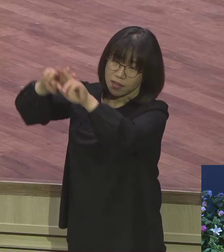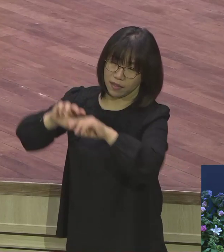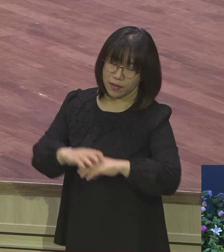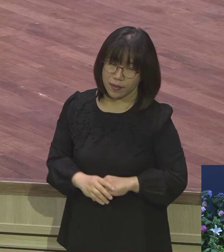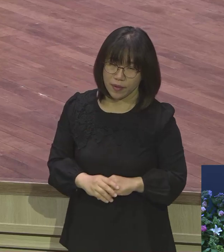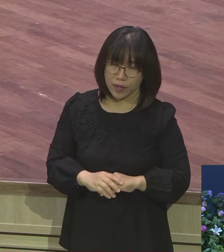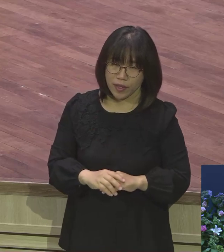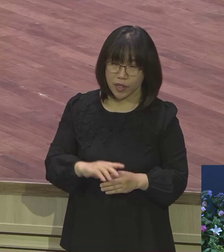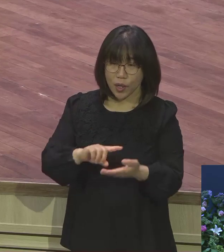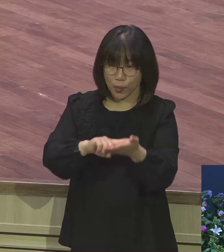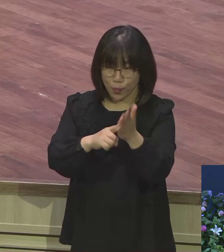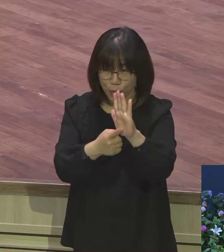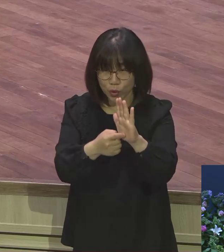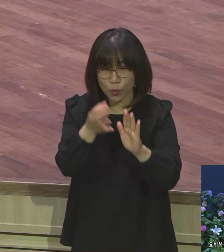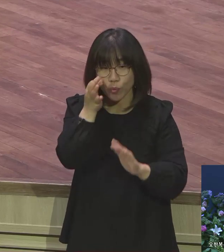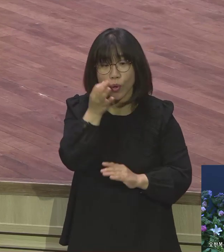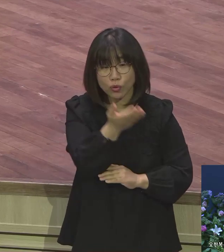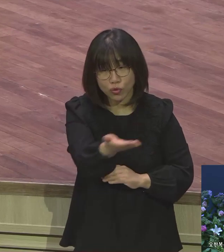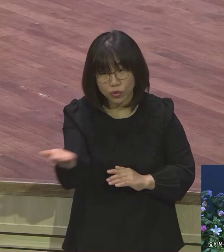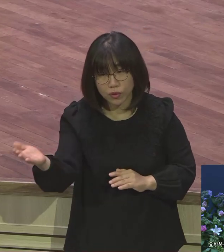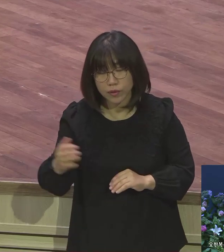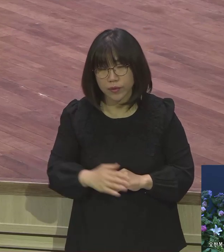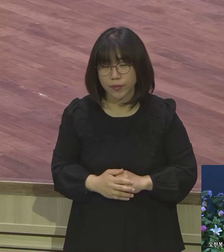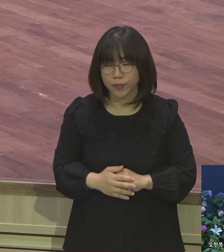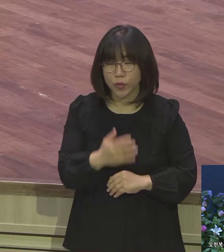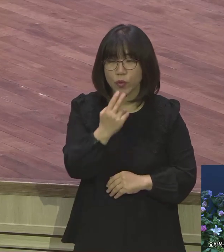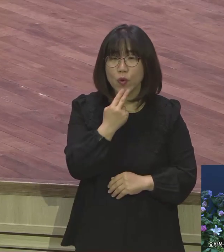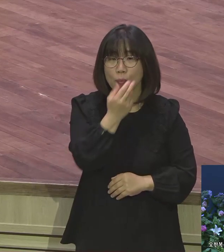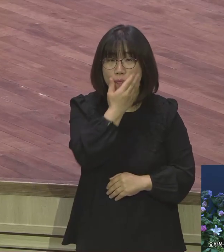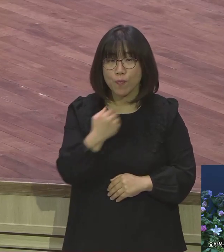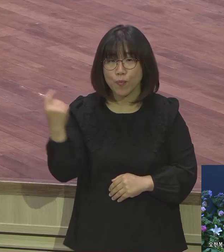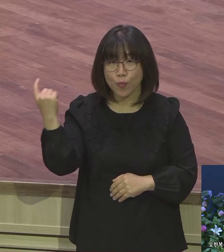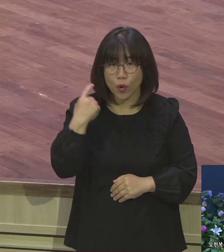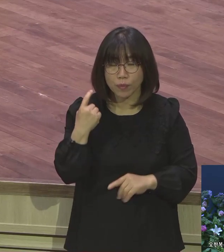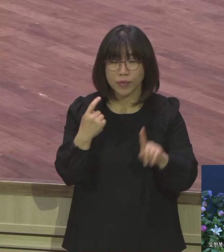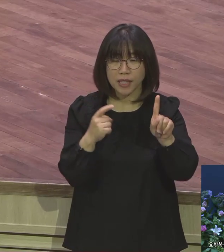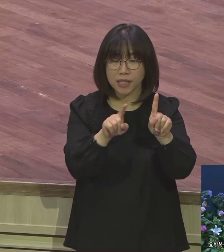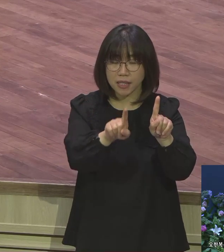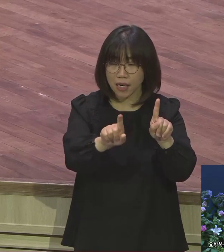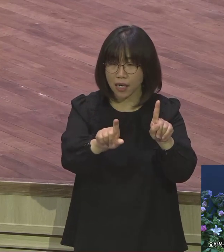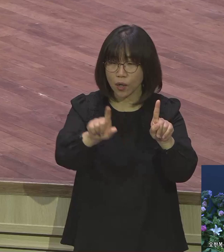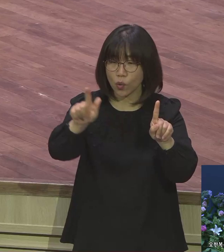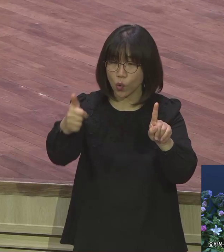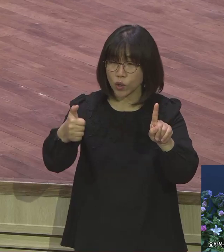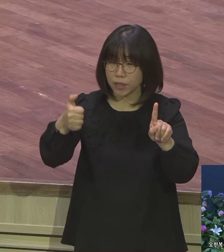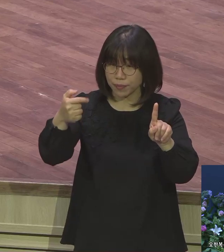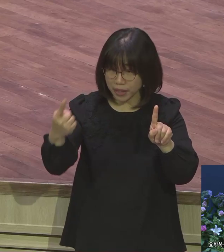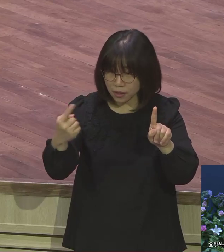1장 51절에 오면 예수님께서 신이 이 사닭다리의 본체심을 말씀하셨어요.